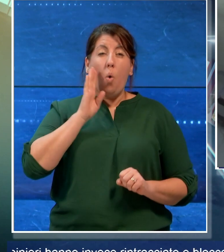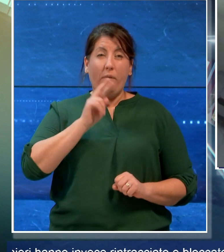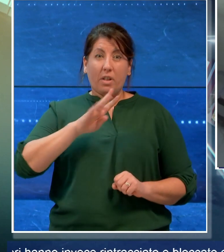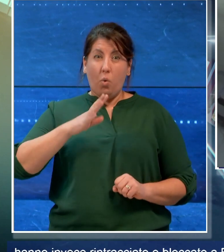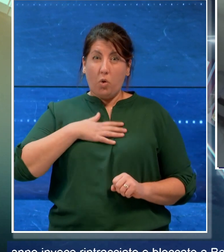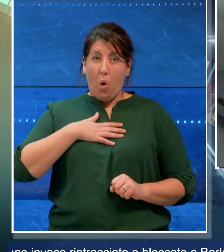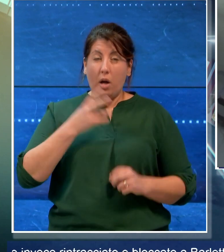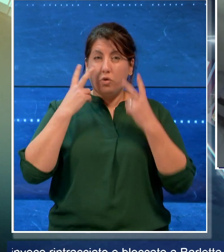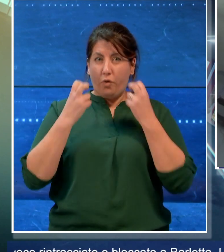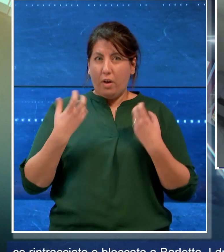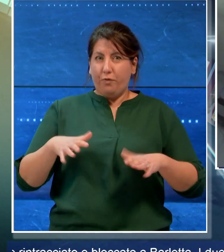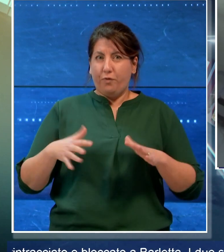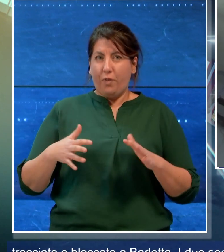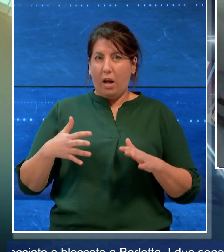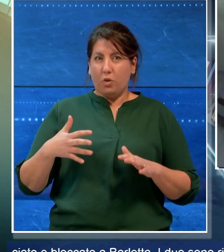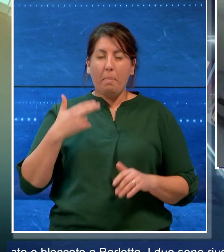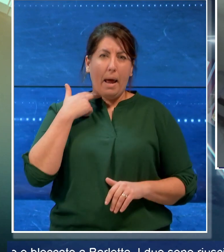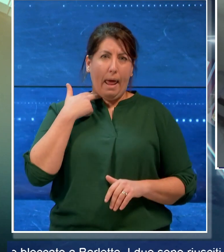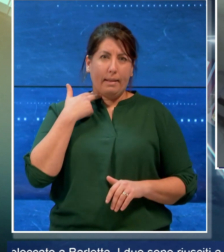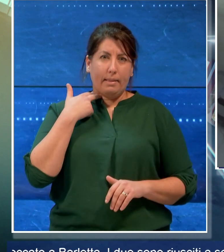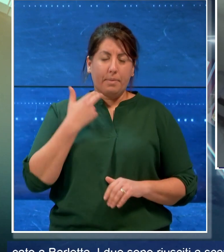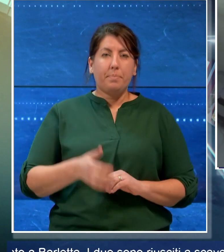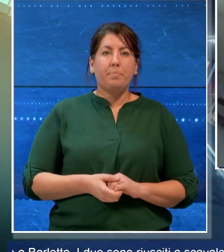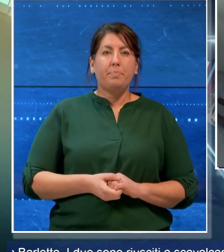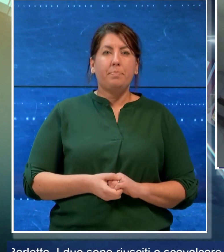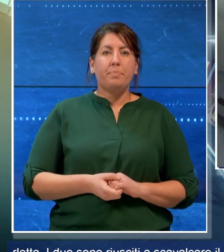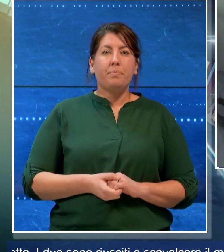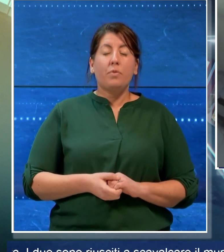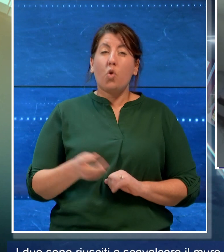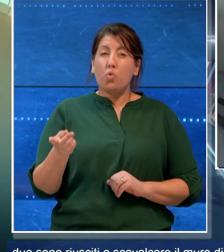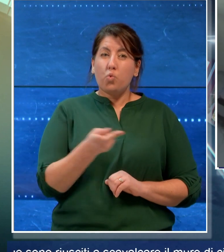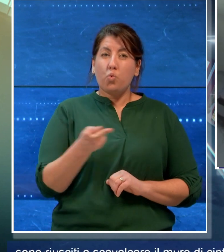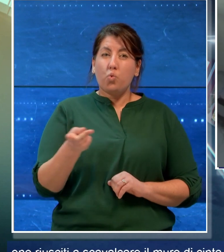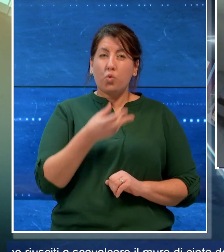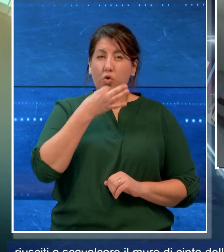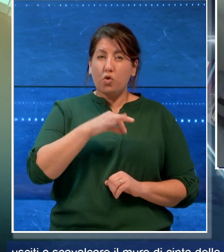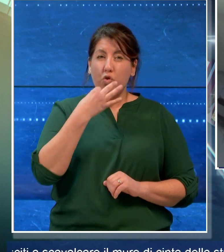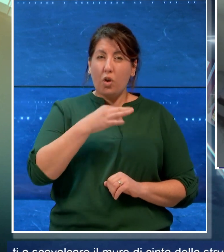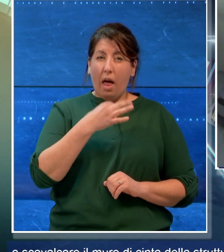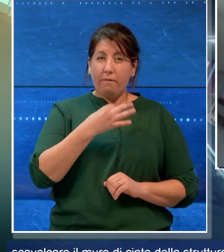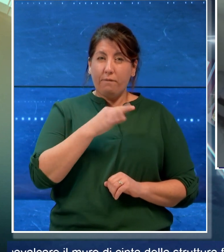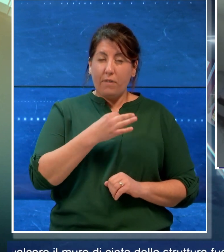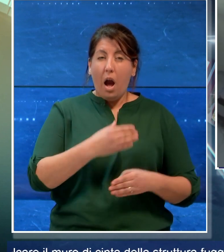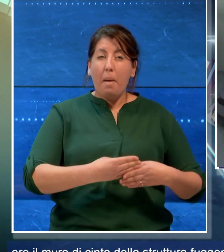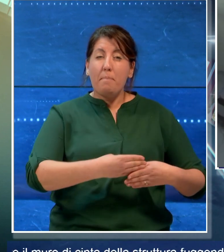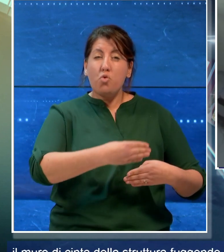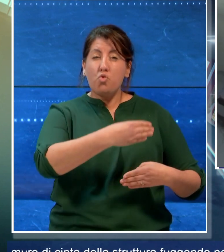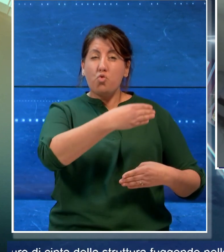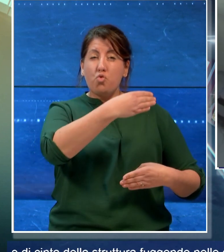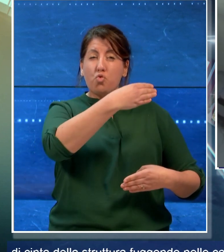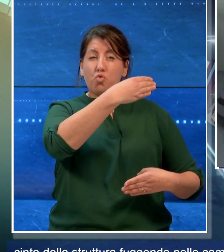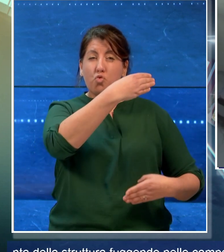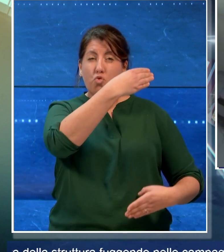bloccato a Barletta. I due sono riusciti a scavalcare il muro di